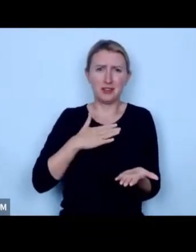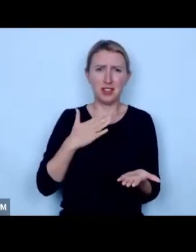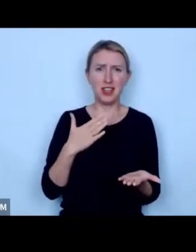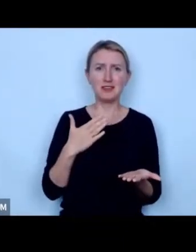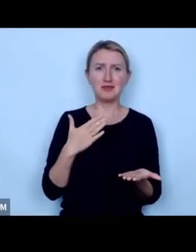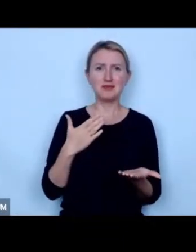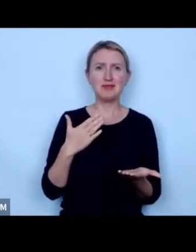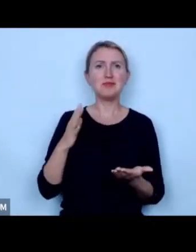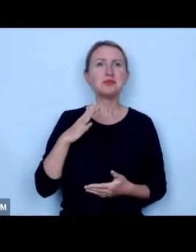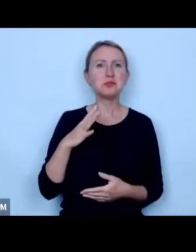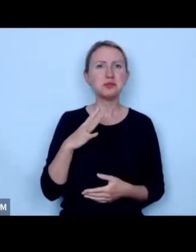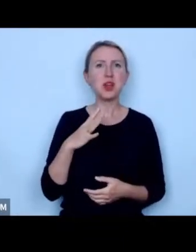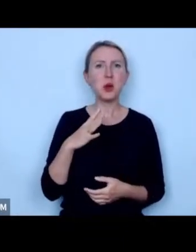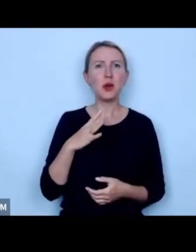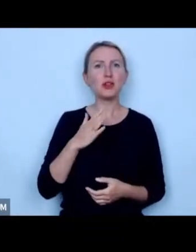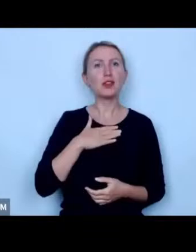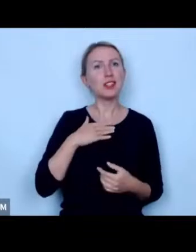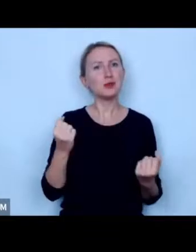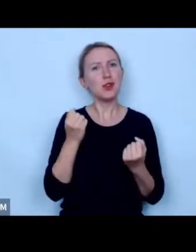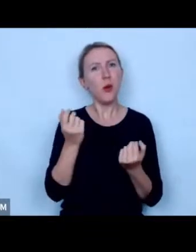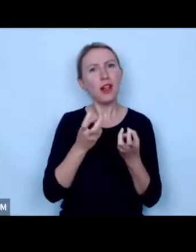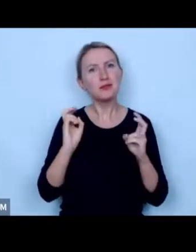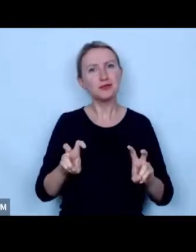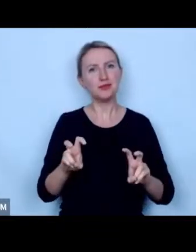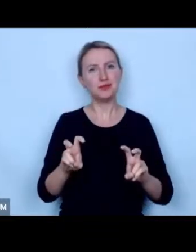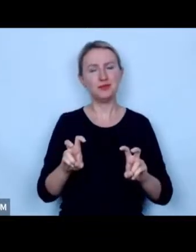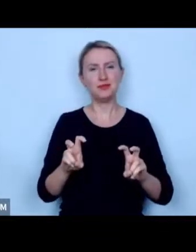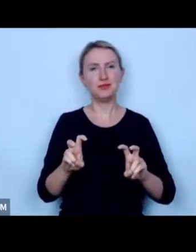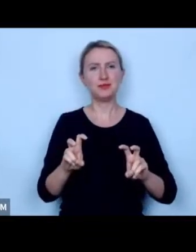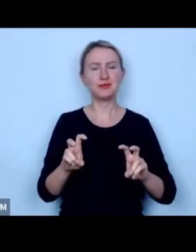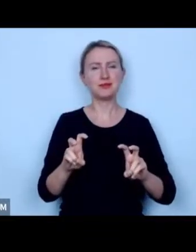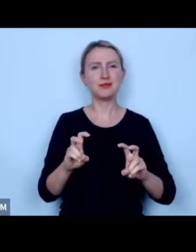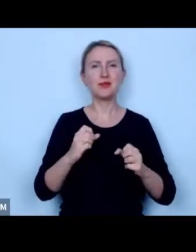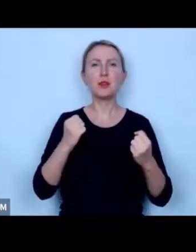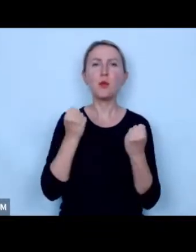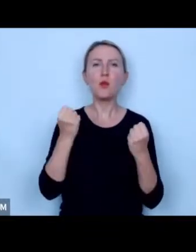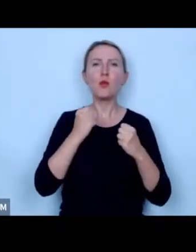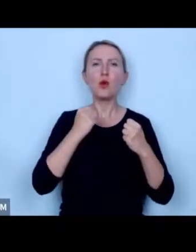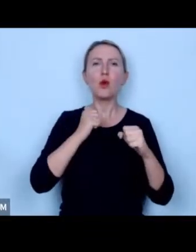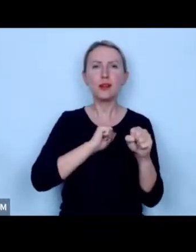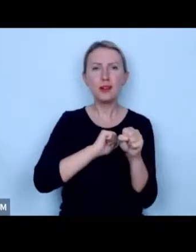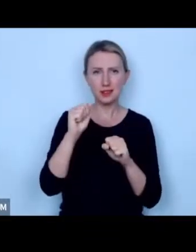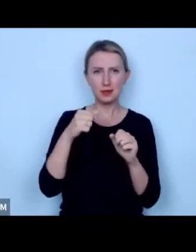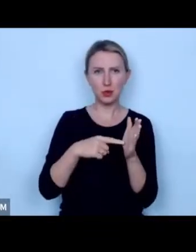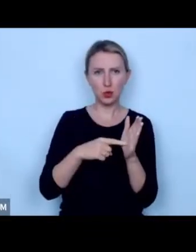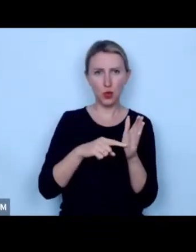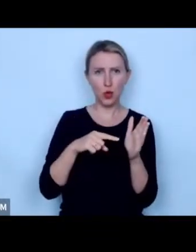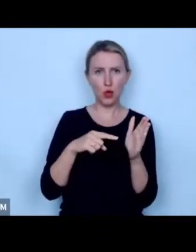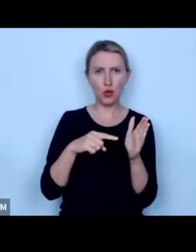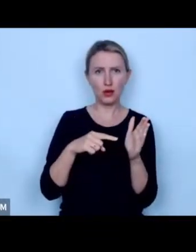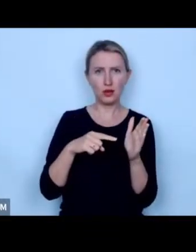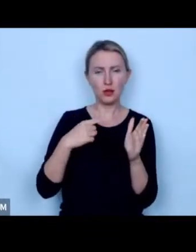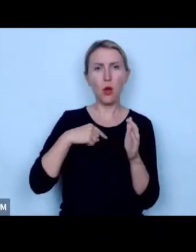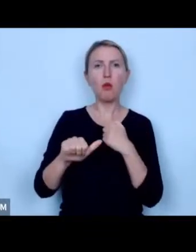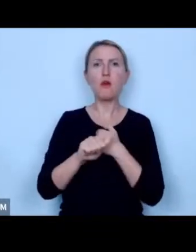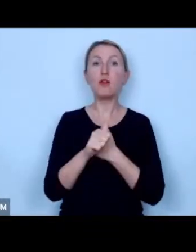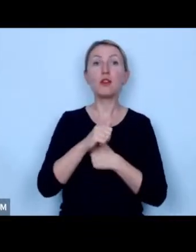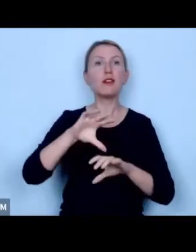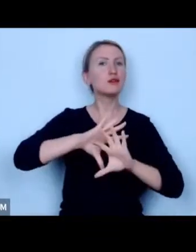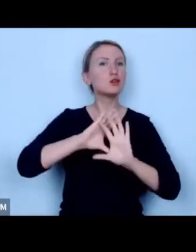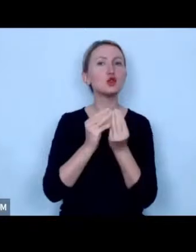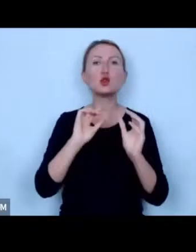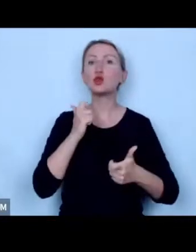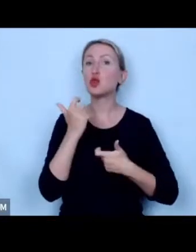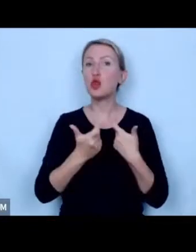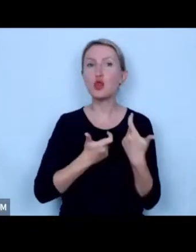zrodziło zrodziło tę naszą działalność i jakby silnie w tym trwamy i jest to coś co rzutuje na wszystko co robimy po